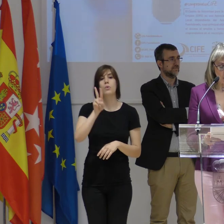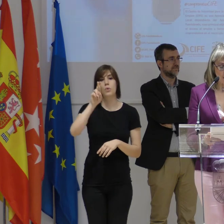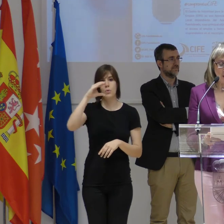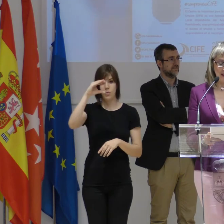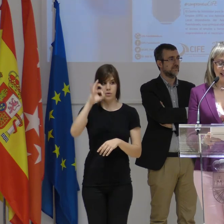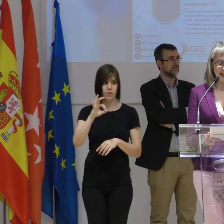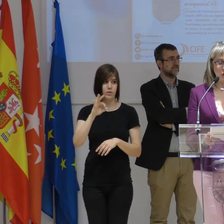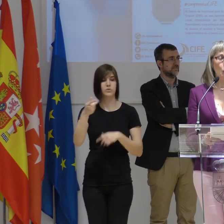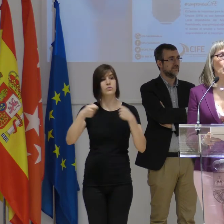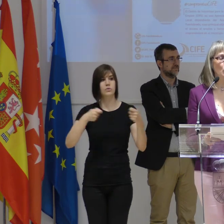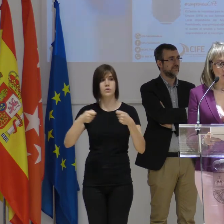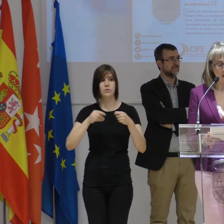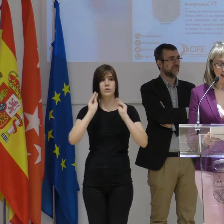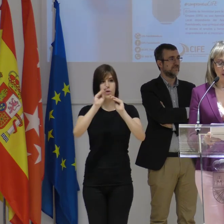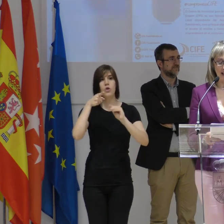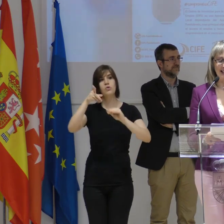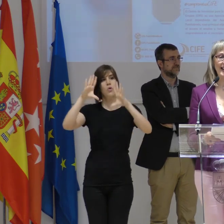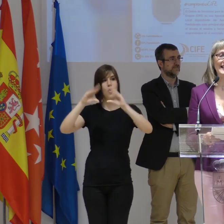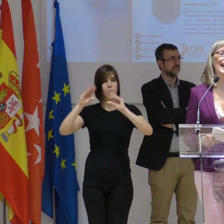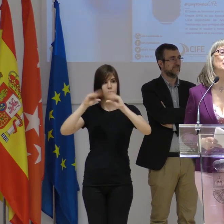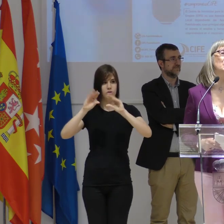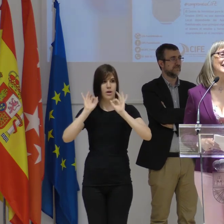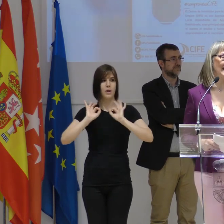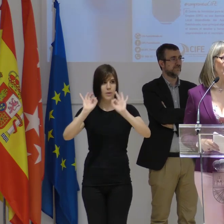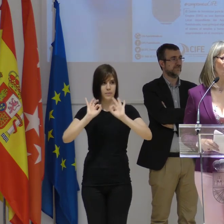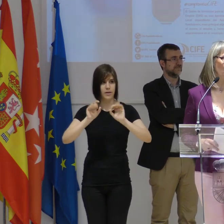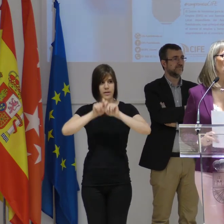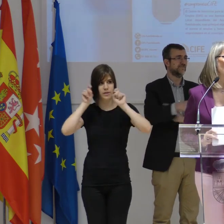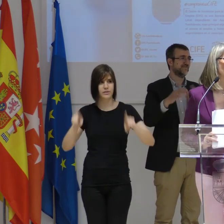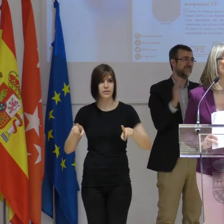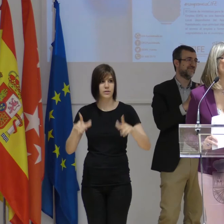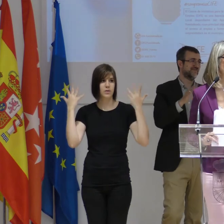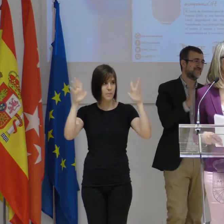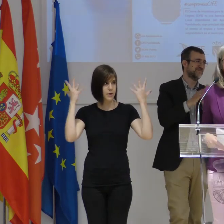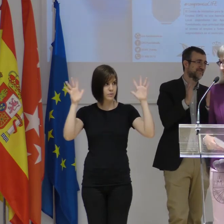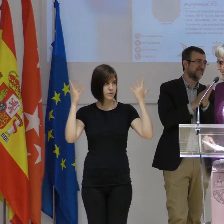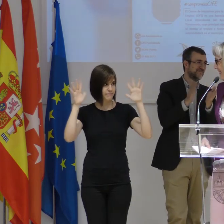Muñoz y su tienda es Tu Colchón, especialistas en tu descanso. Un aplauso.